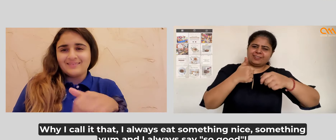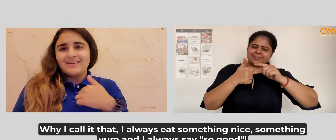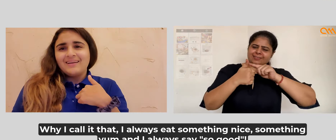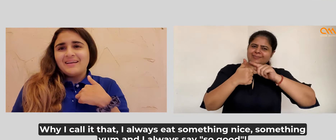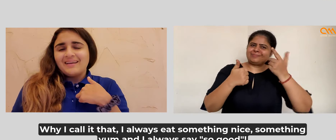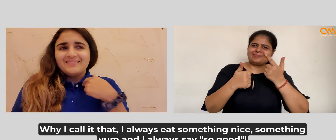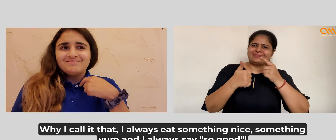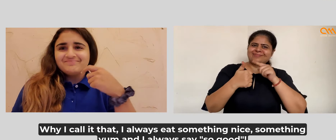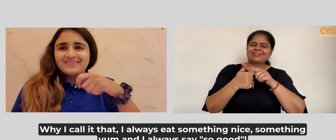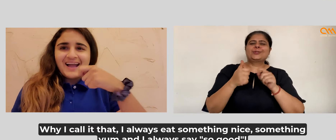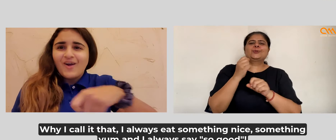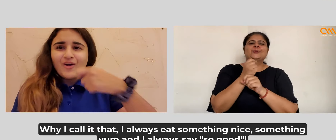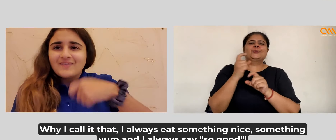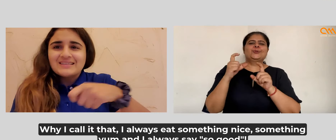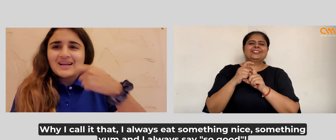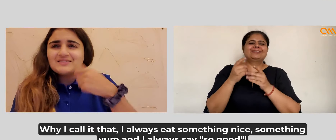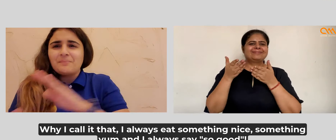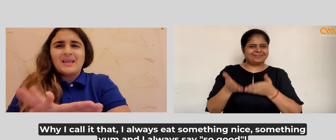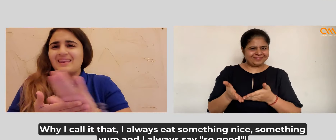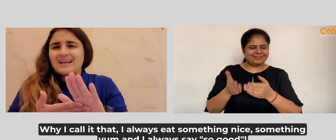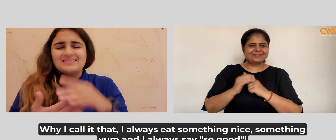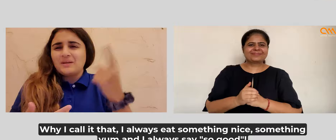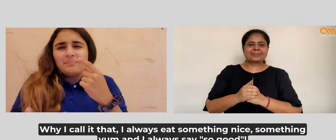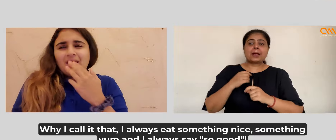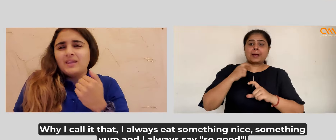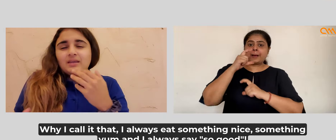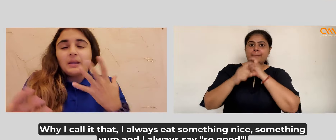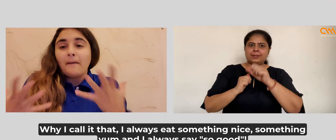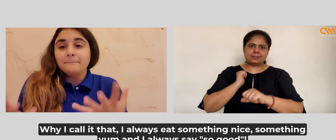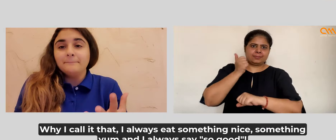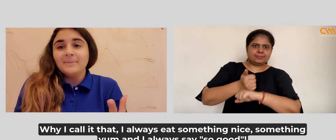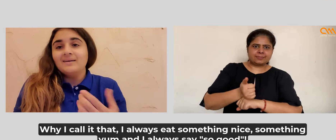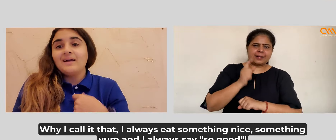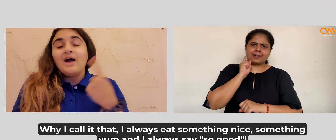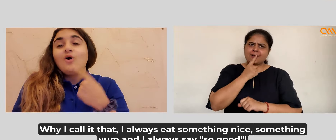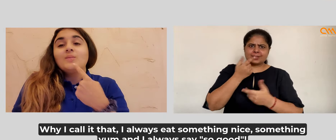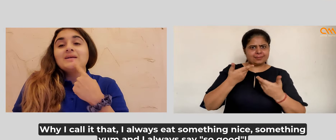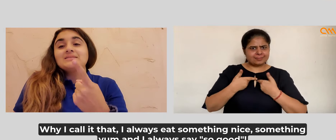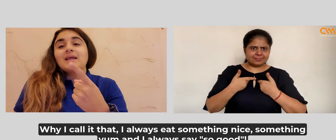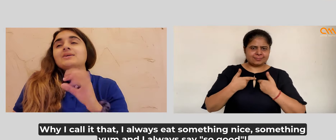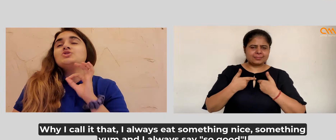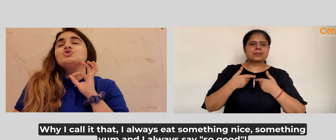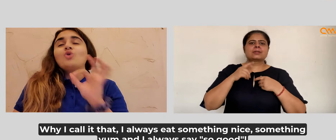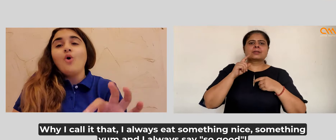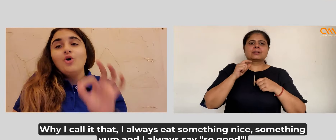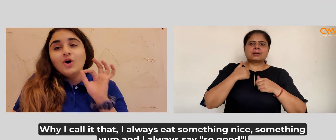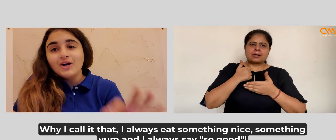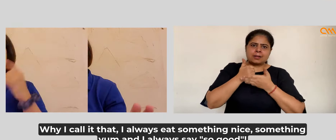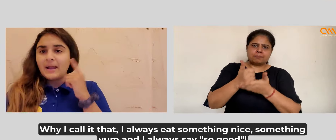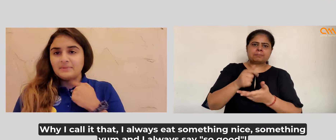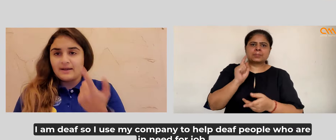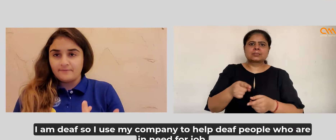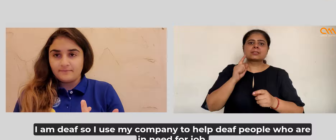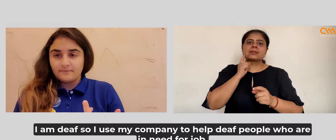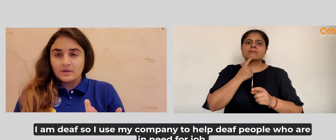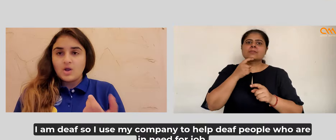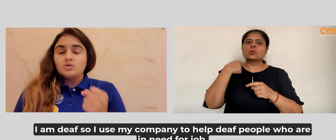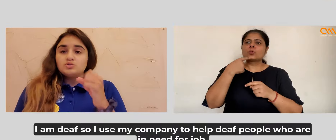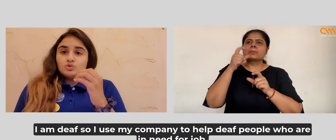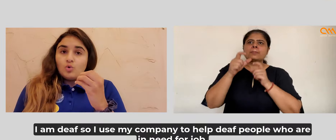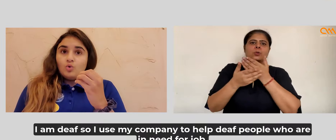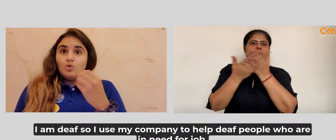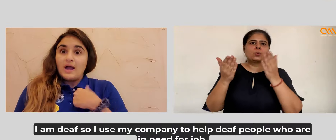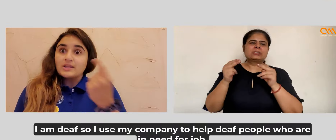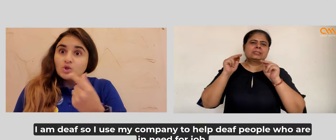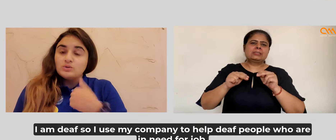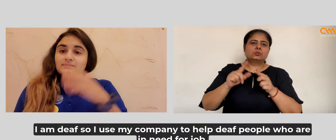क्योंकि मैं जब भी कुछ लजीज खाती हूँ तो बहुत अच्छा बोलती हूँ। चुकि मैं स्वयम बधर हूँ इसलिए